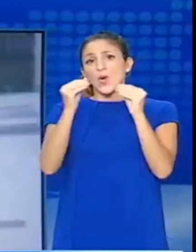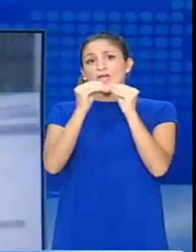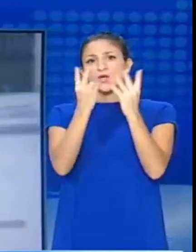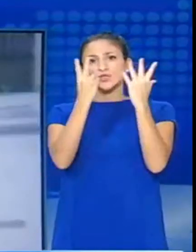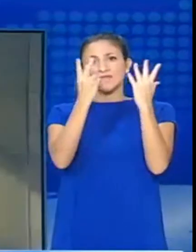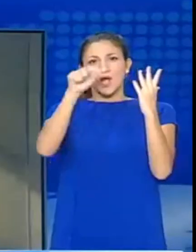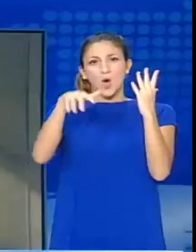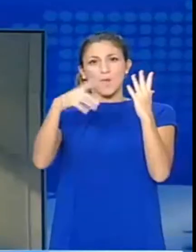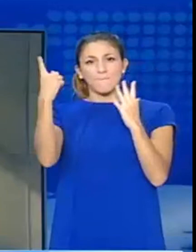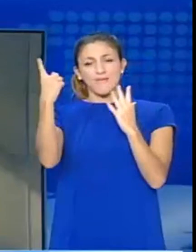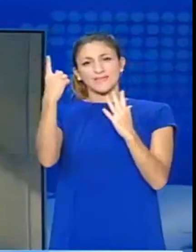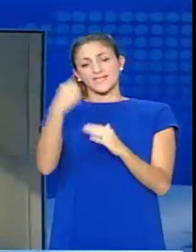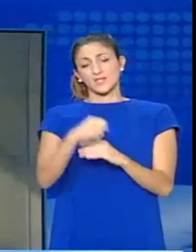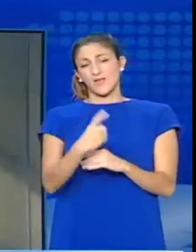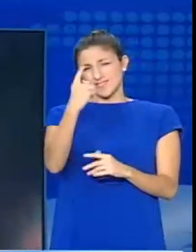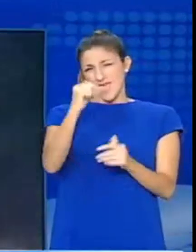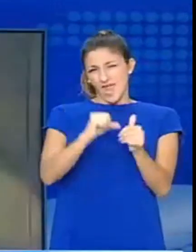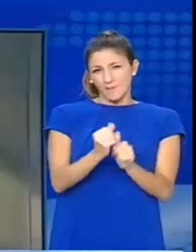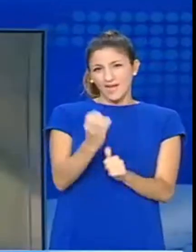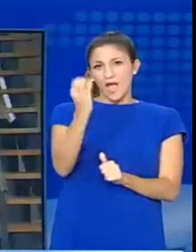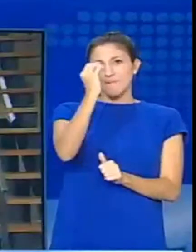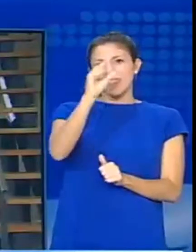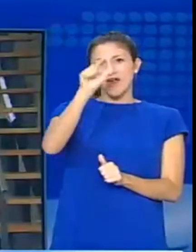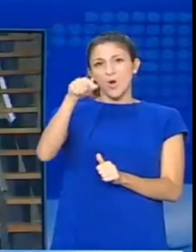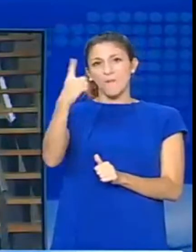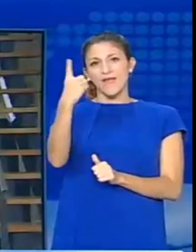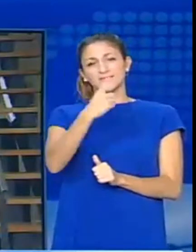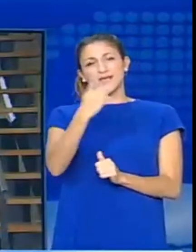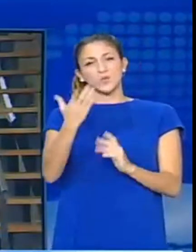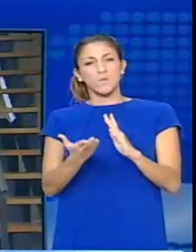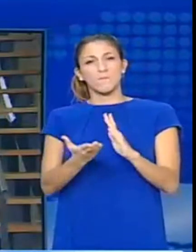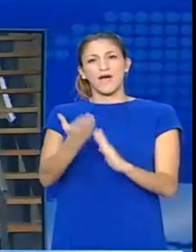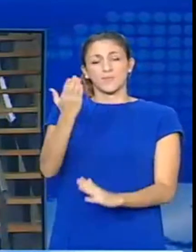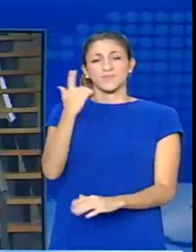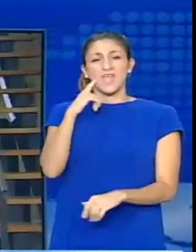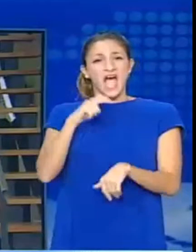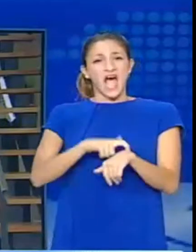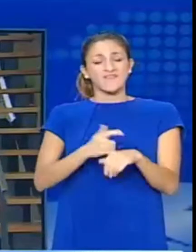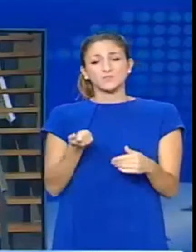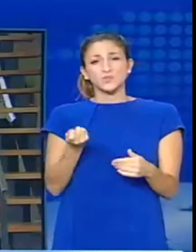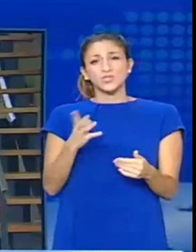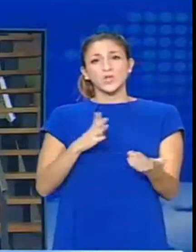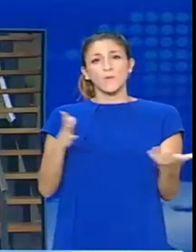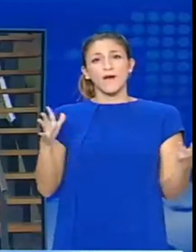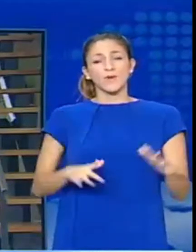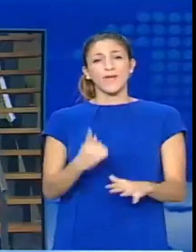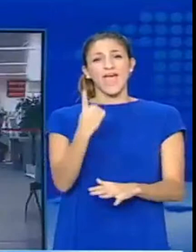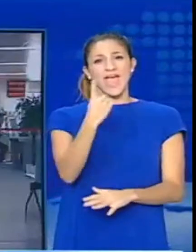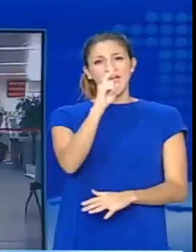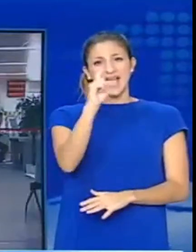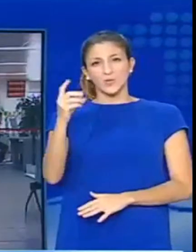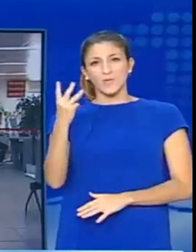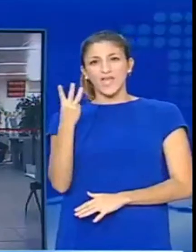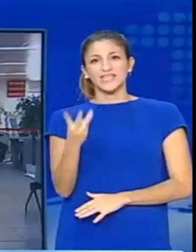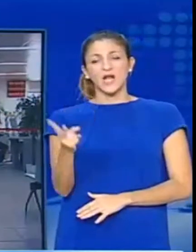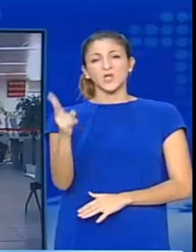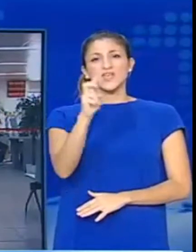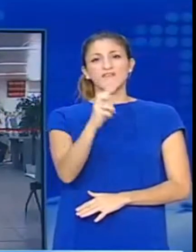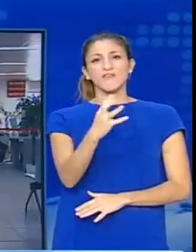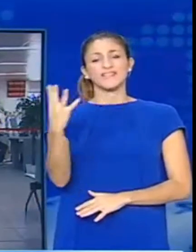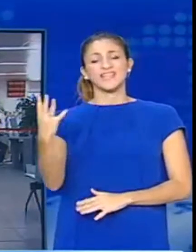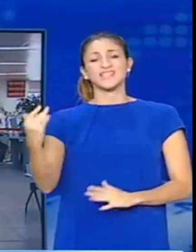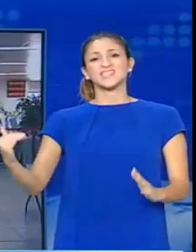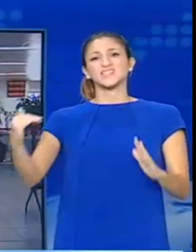ένα μήνα πριν. Σύμφωνα με την ελληνική στατιστική αρχή, οι άνεργοι έφτασαν το 1.374.000